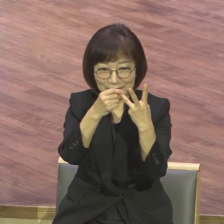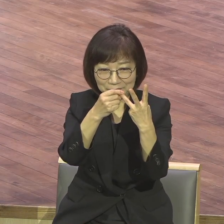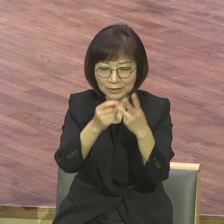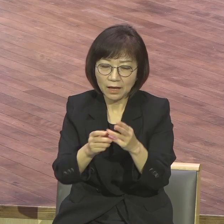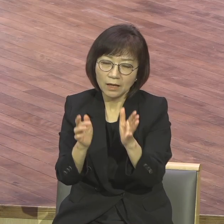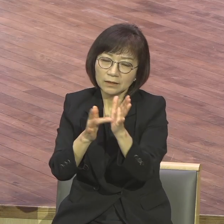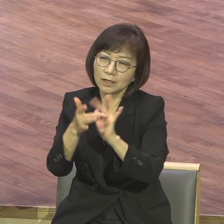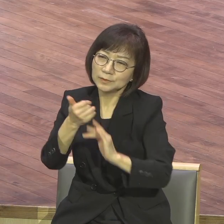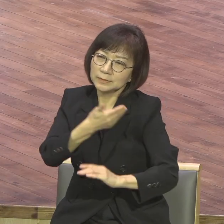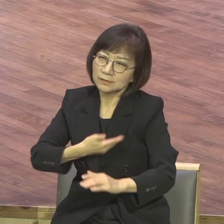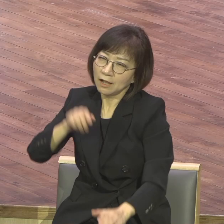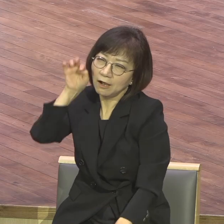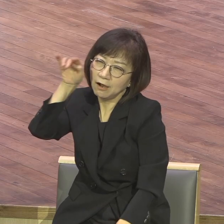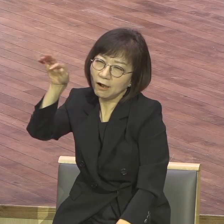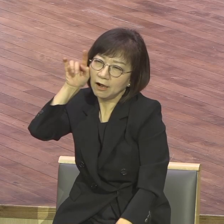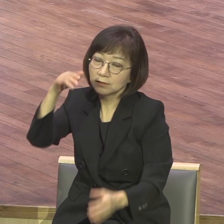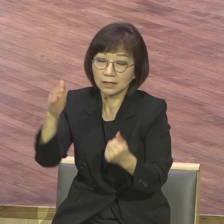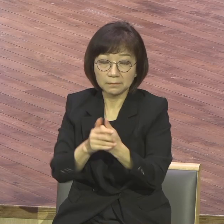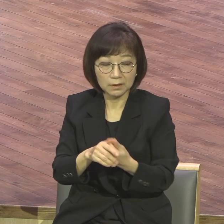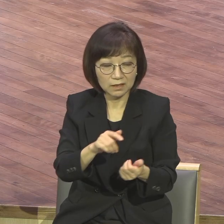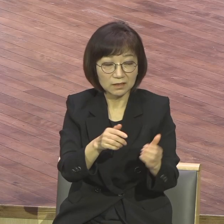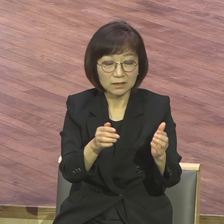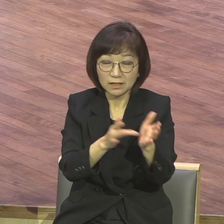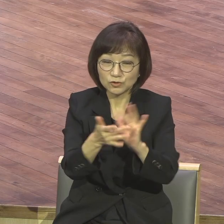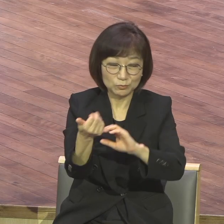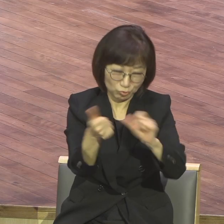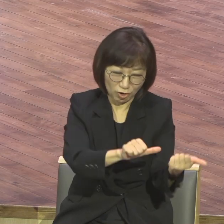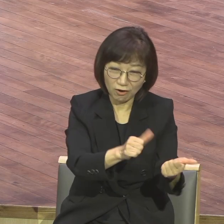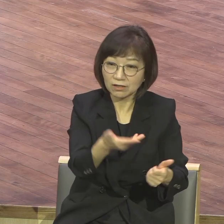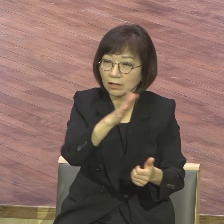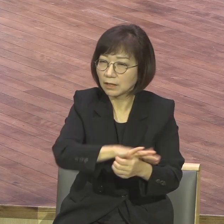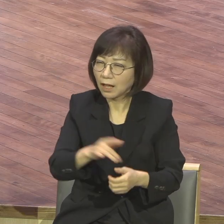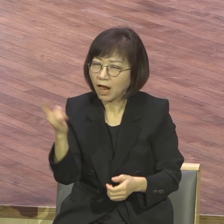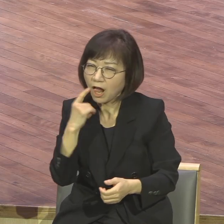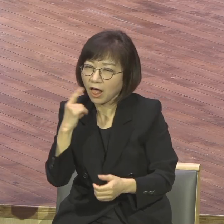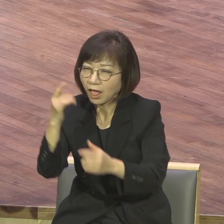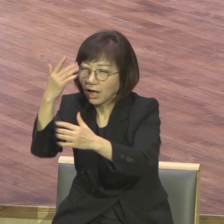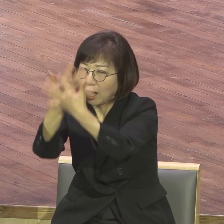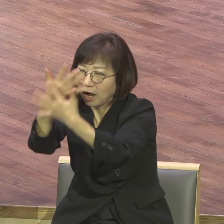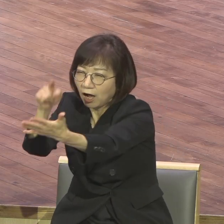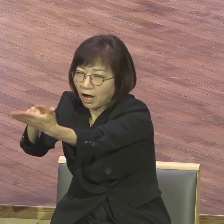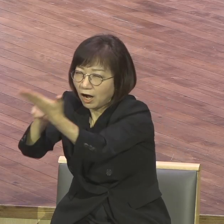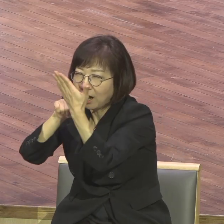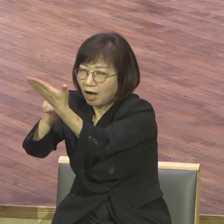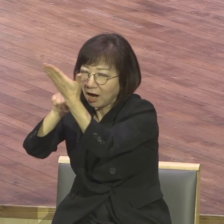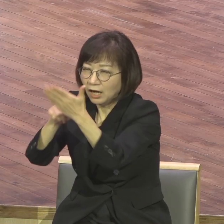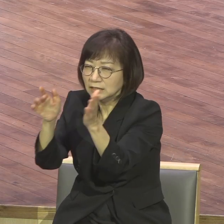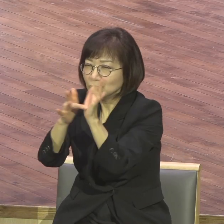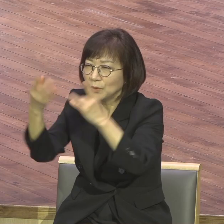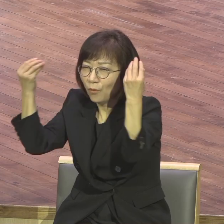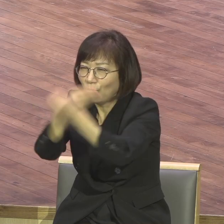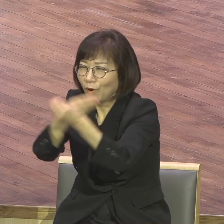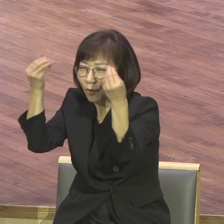관상을 보았다는 관상설 이외에도 제자들이 다른 무덤을 찾아갔다는 무덤 오인설